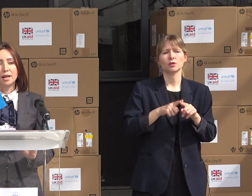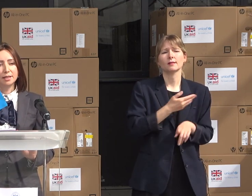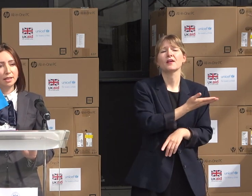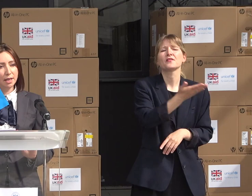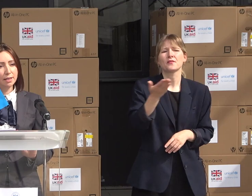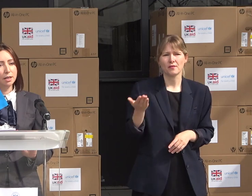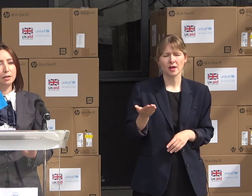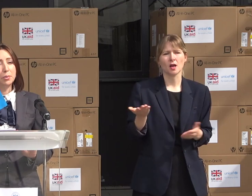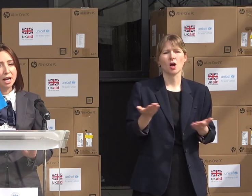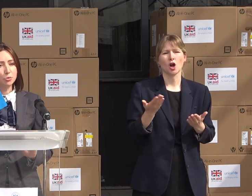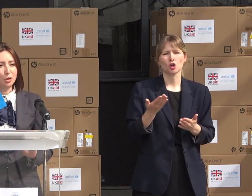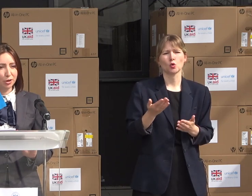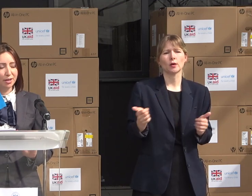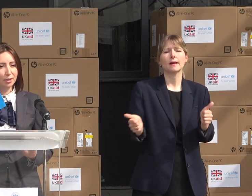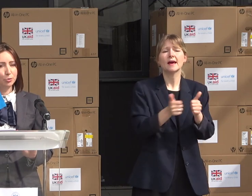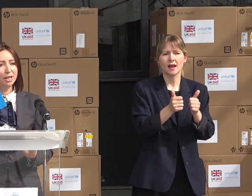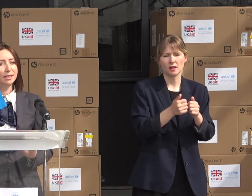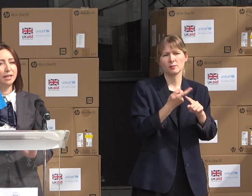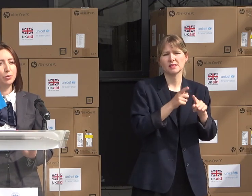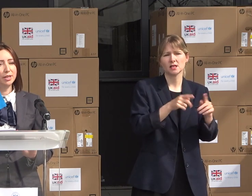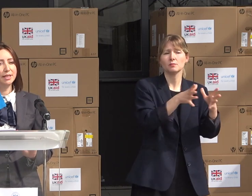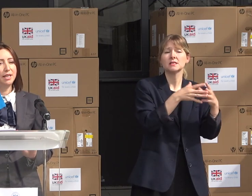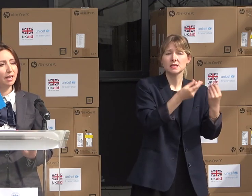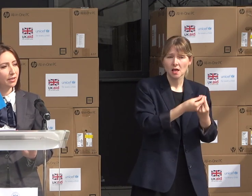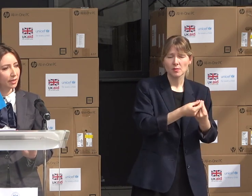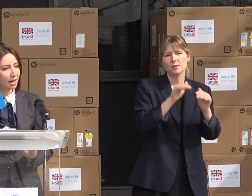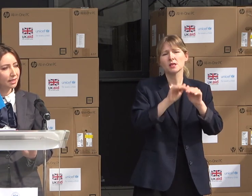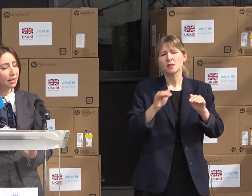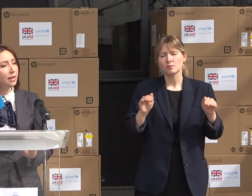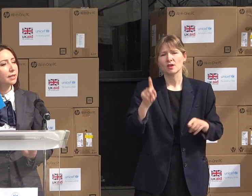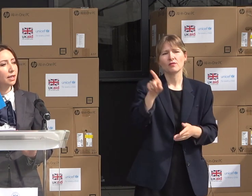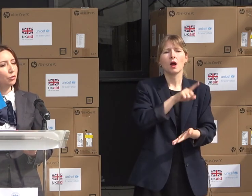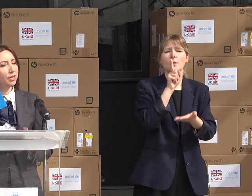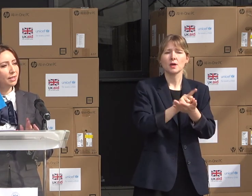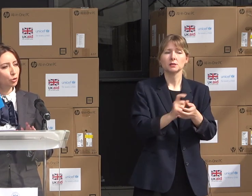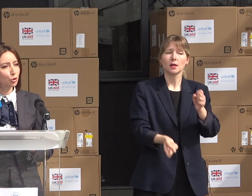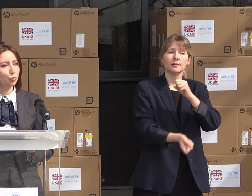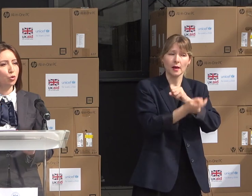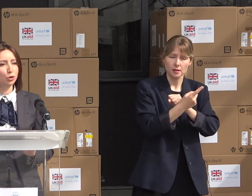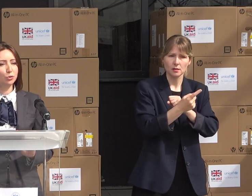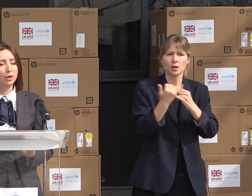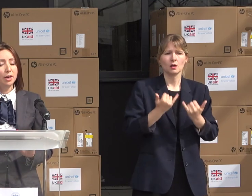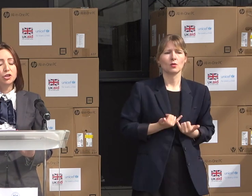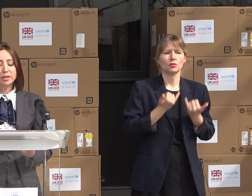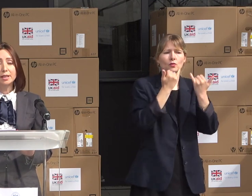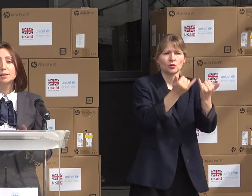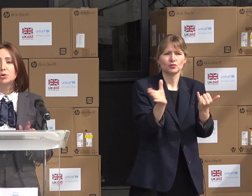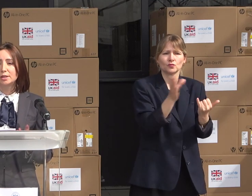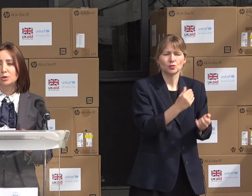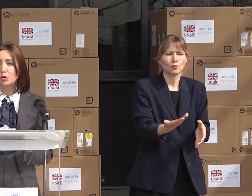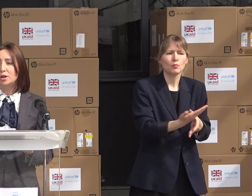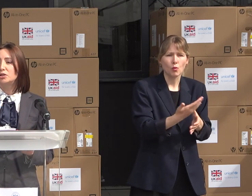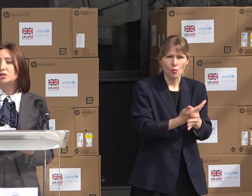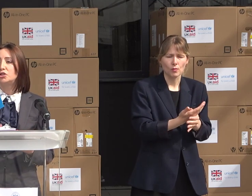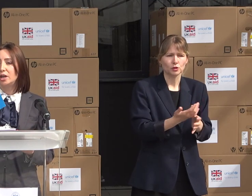care sunteți în preajma lor. Dumneavoastră trebuie să-i identificați, să le oferiți tot suportul și să ne